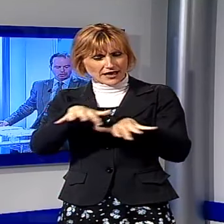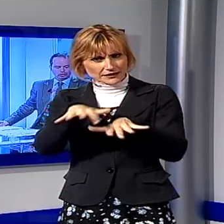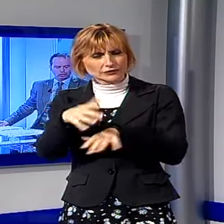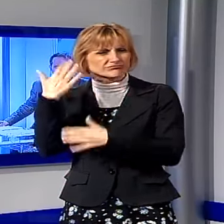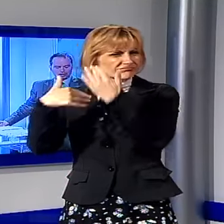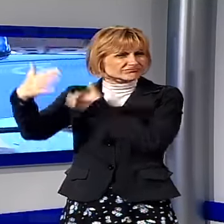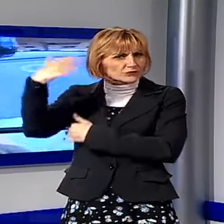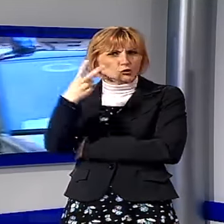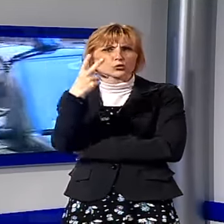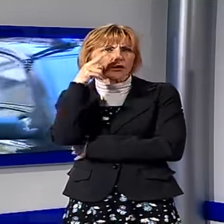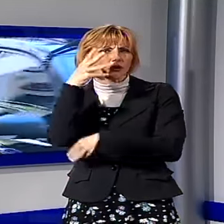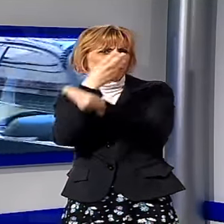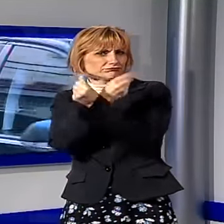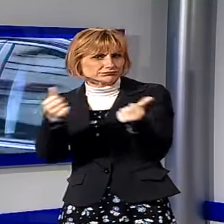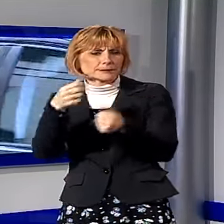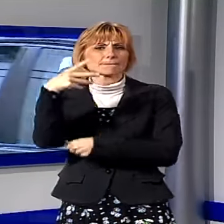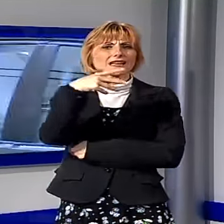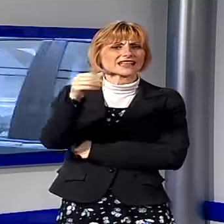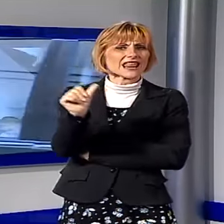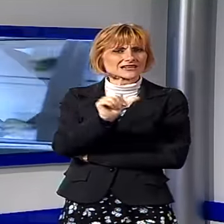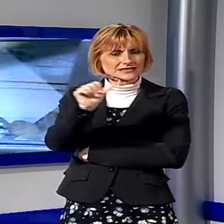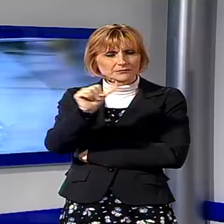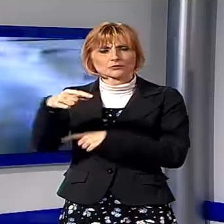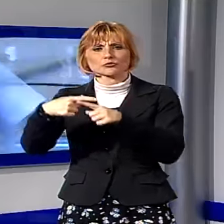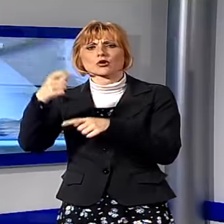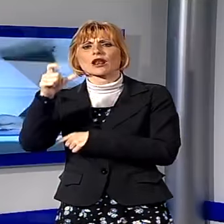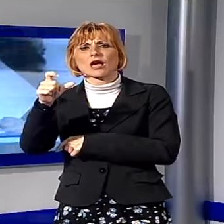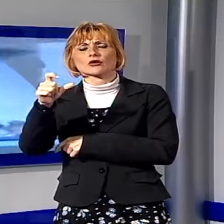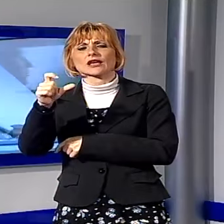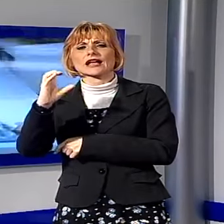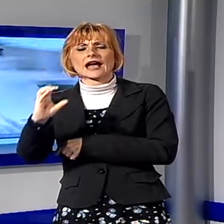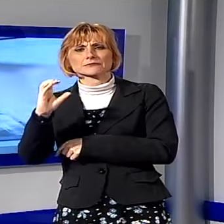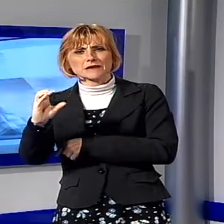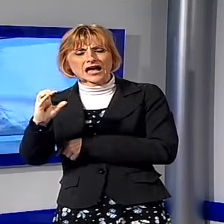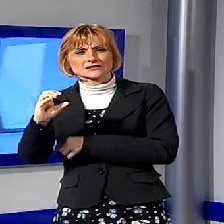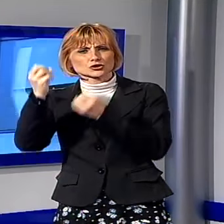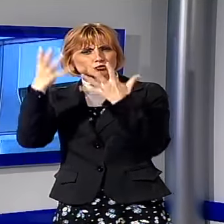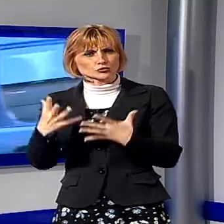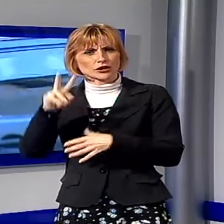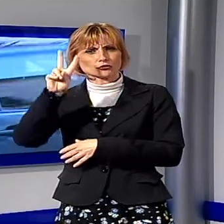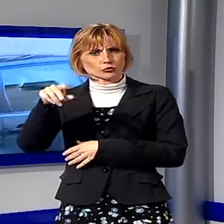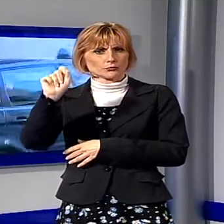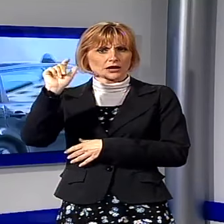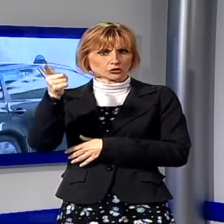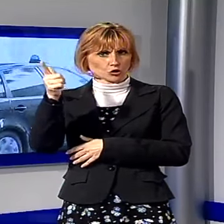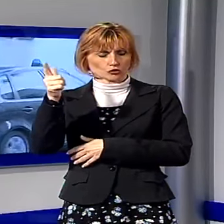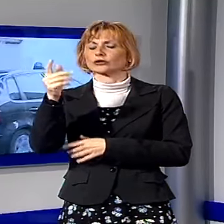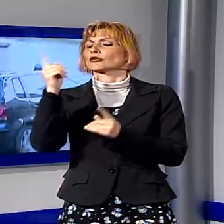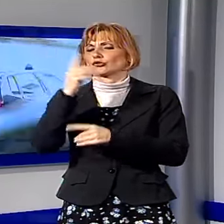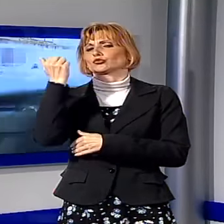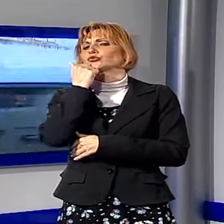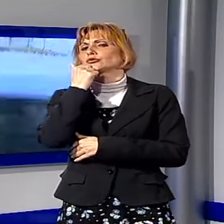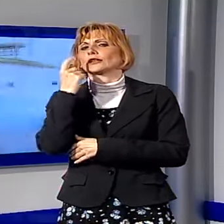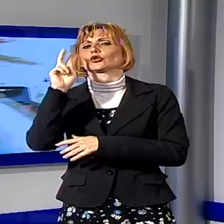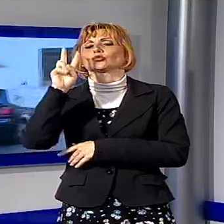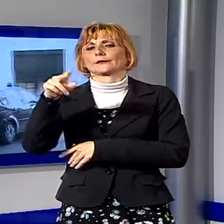donne di Torre del Lago, Maddalena Semeraro e Claudia Velia Carmazzi, avvenuta nel 2012, nel 2010, scusate.